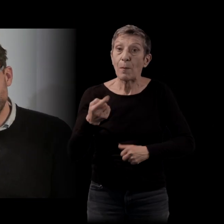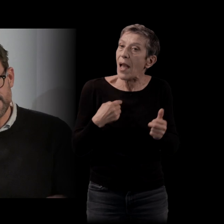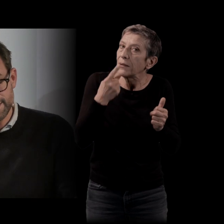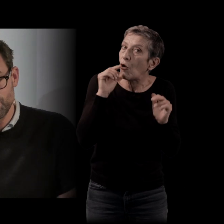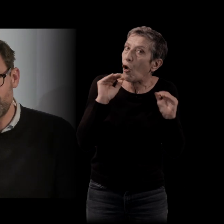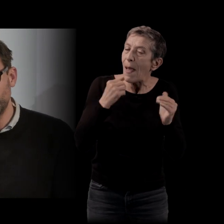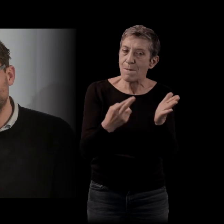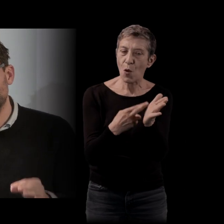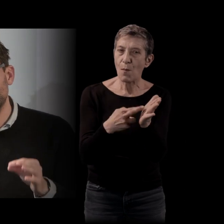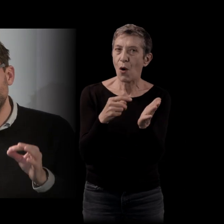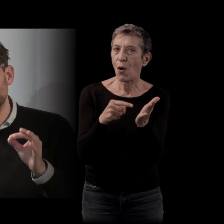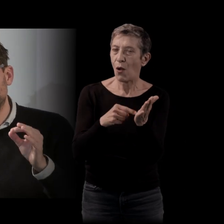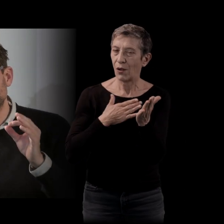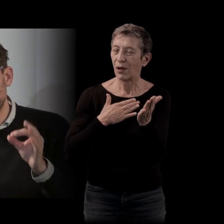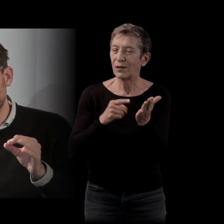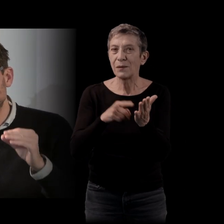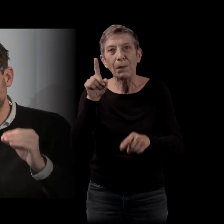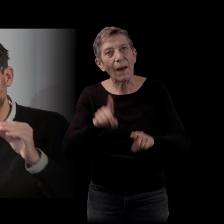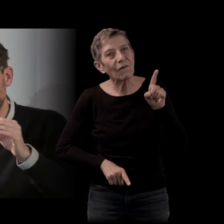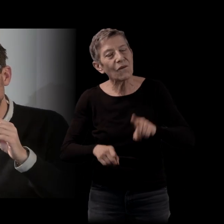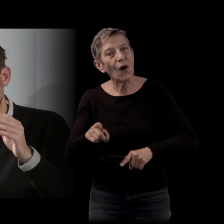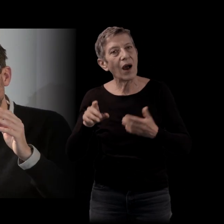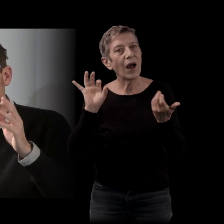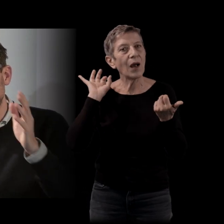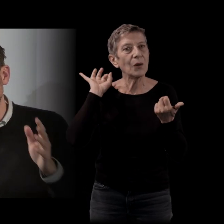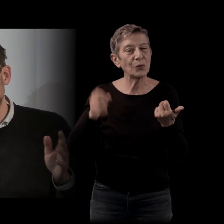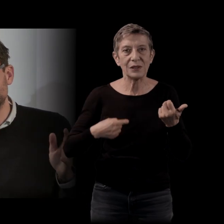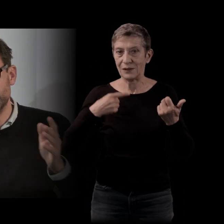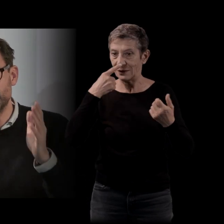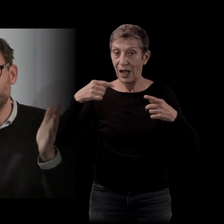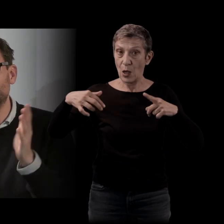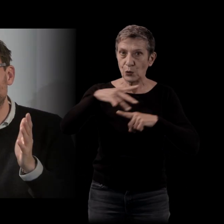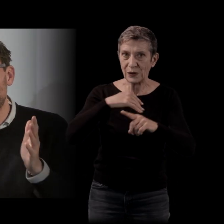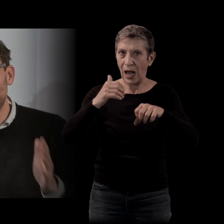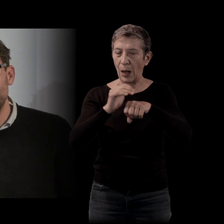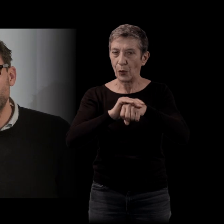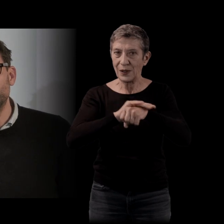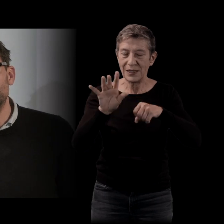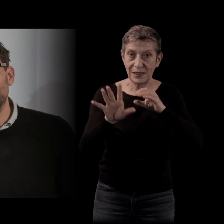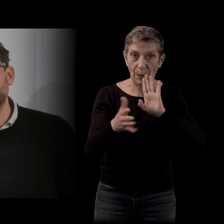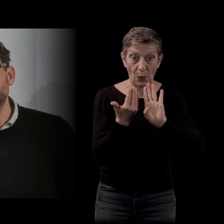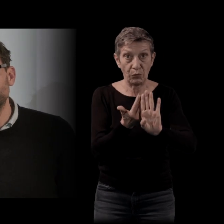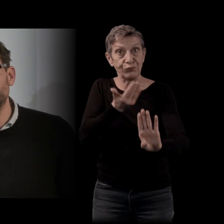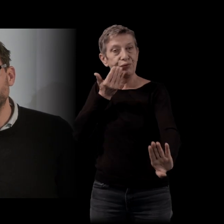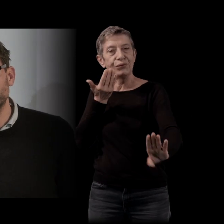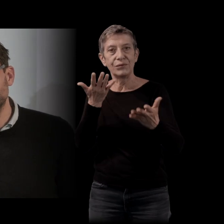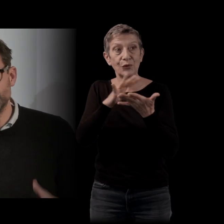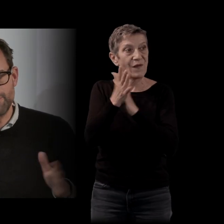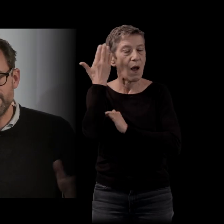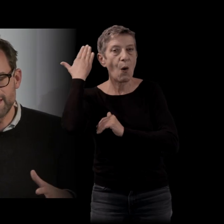certains moments, on sort quand même du social et du politique pour autre chose. Il y notamment ce moment où Christophe, je ne vais pas détailler